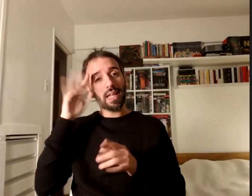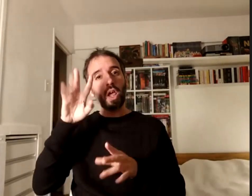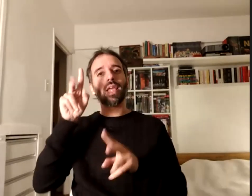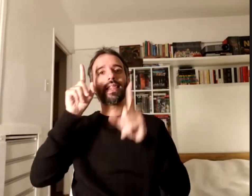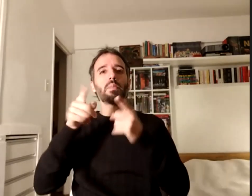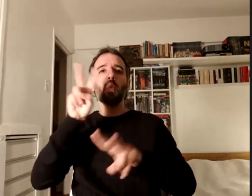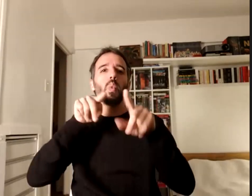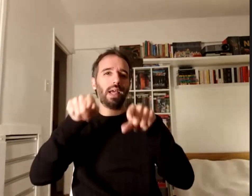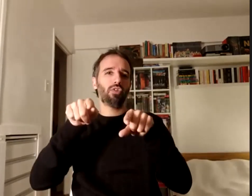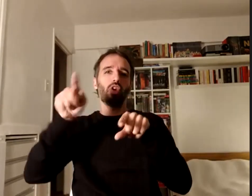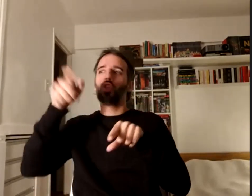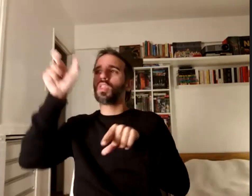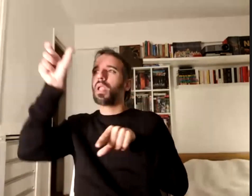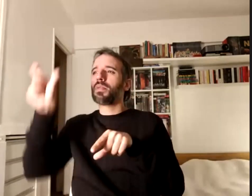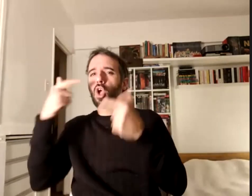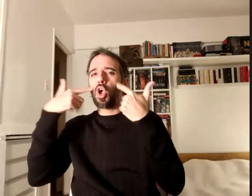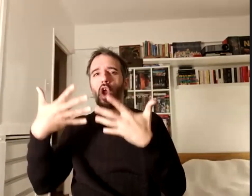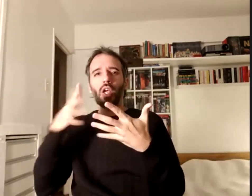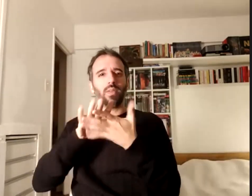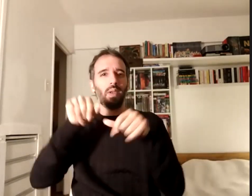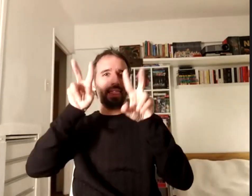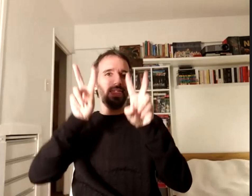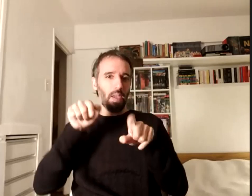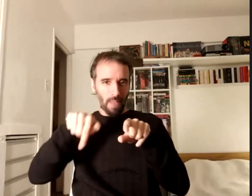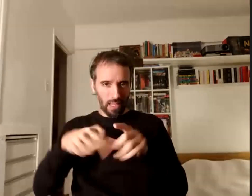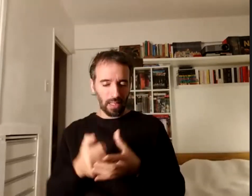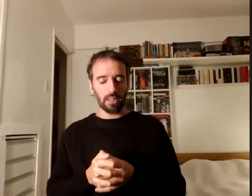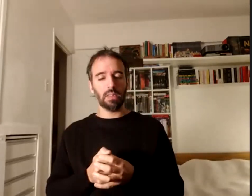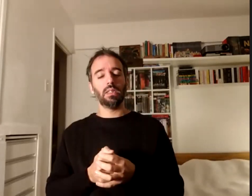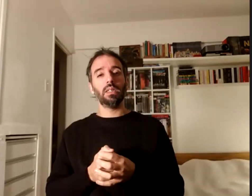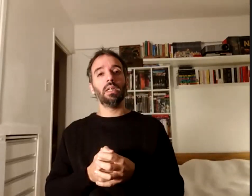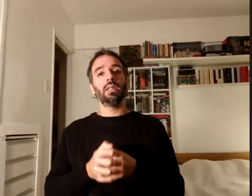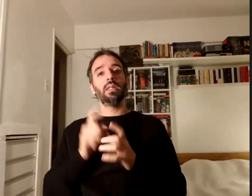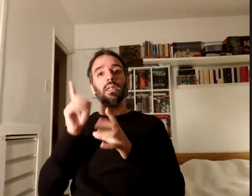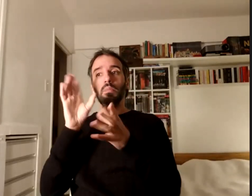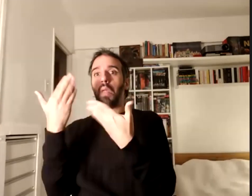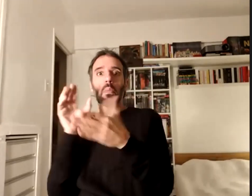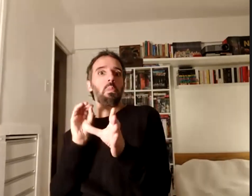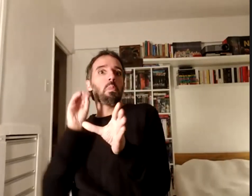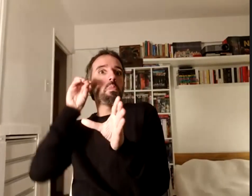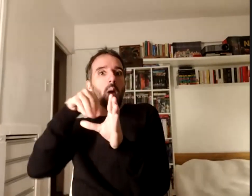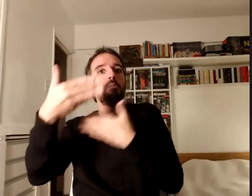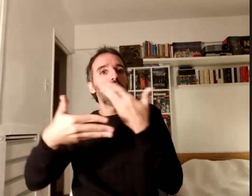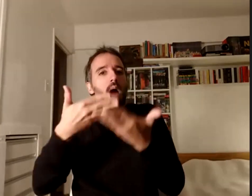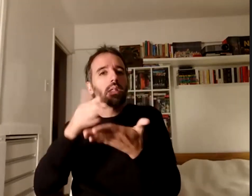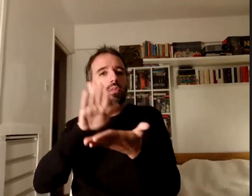personas conozcan sobre la temática y formen parte también participen sobre la temática de la discapacidad porque